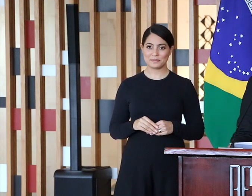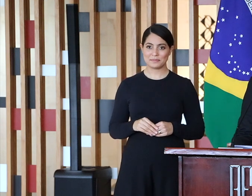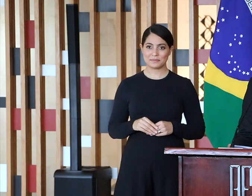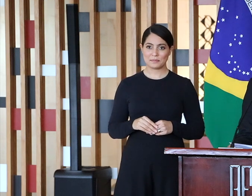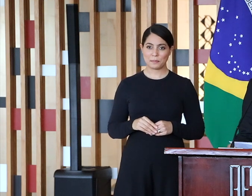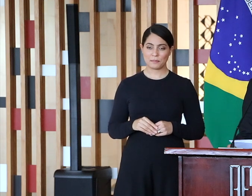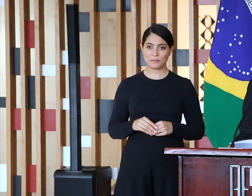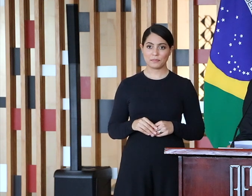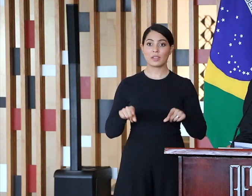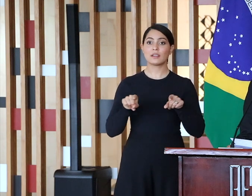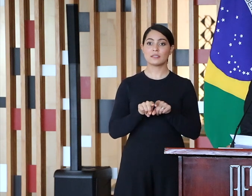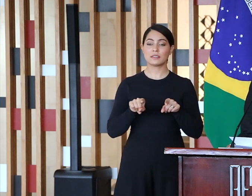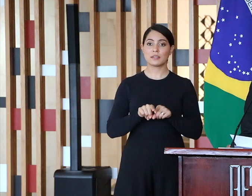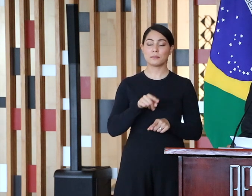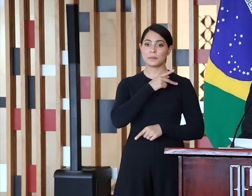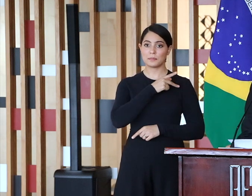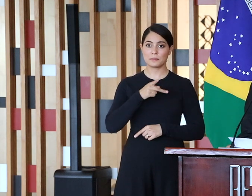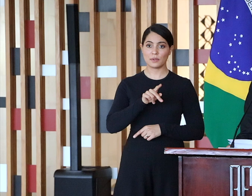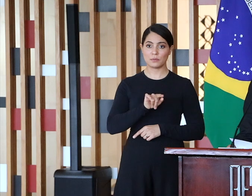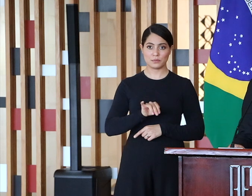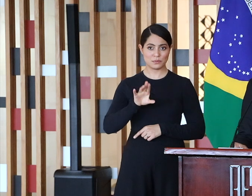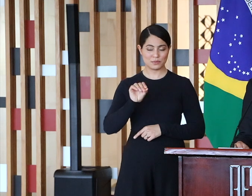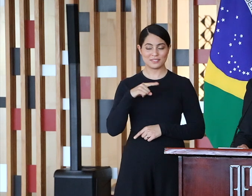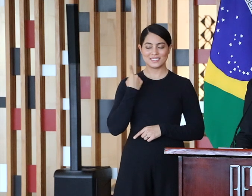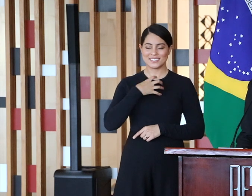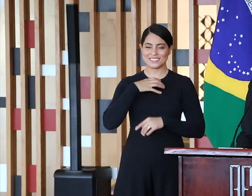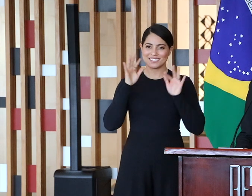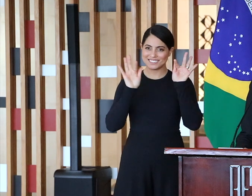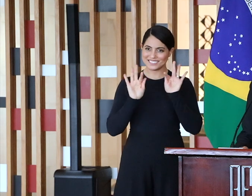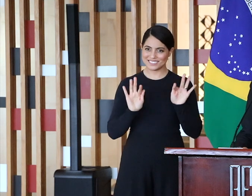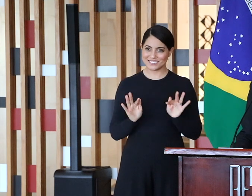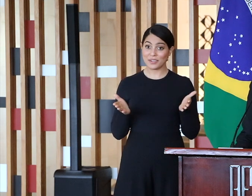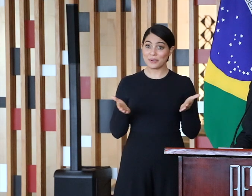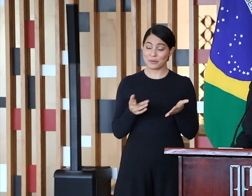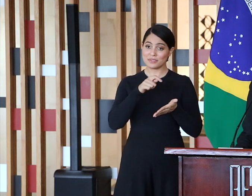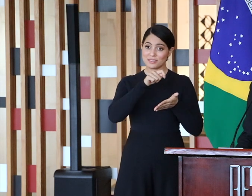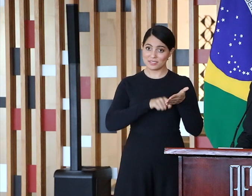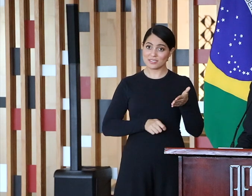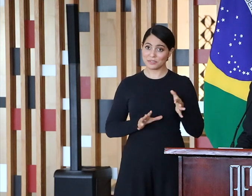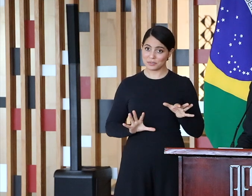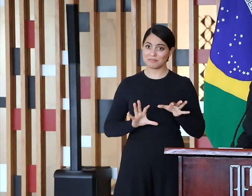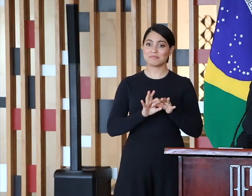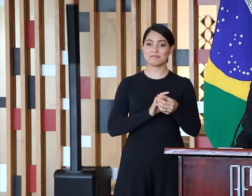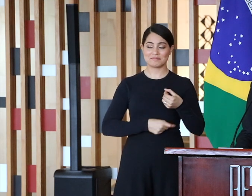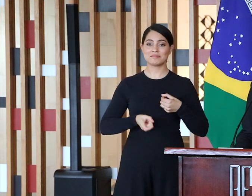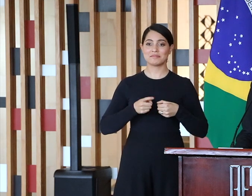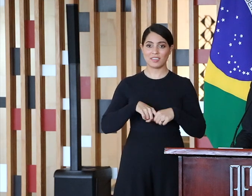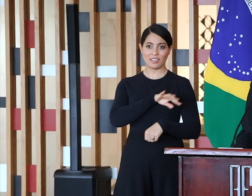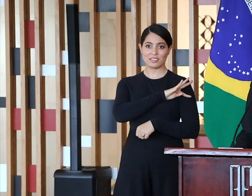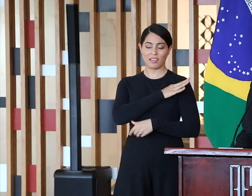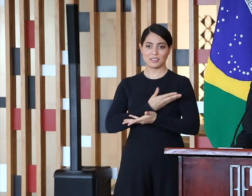O presidente Augusto Pestana, estamos muito felizes em formalizar hoje a assinatura deste convênio de cooperação técnica